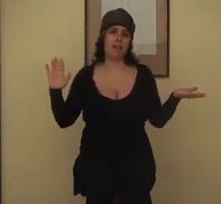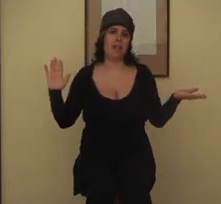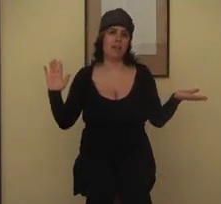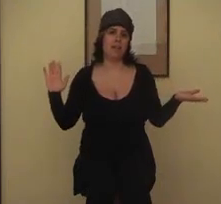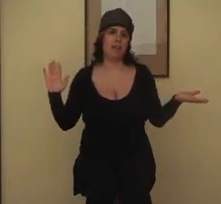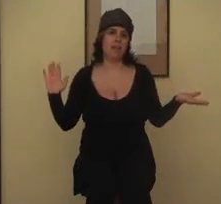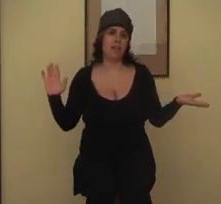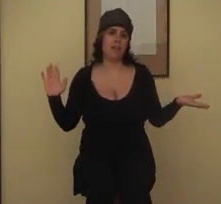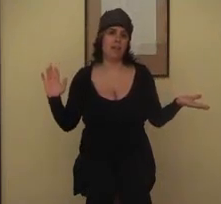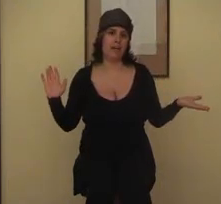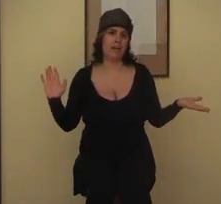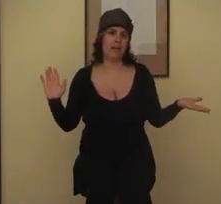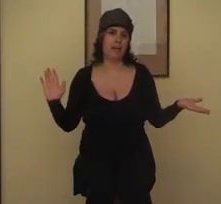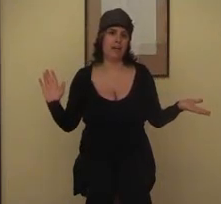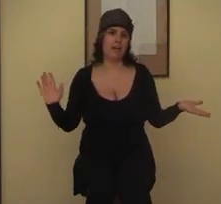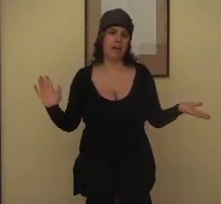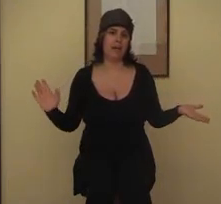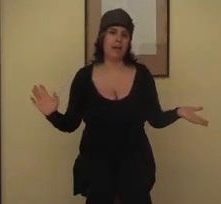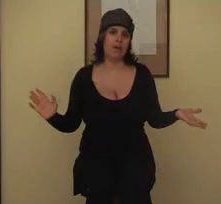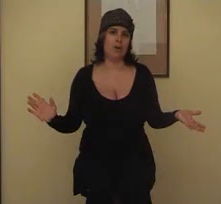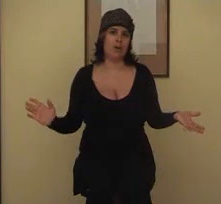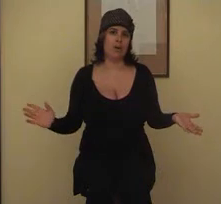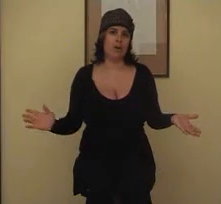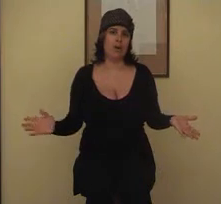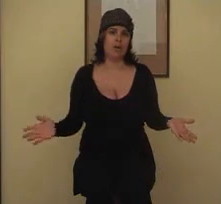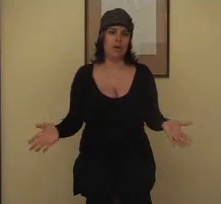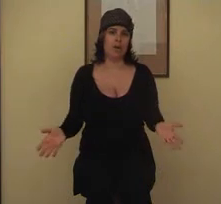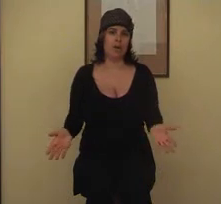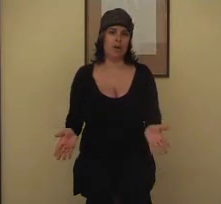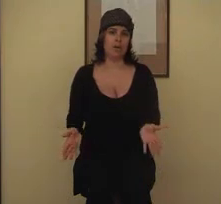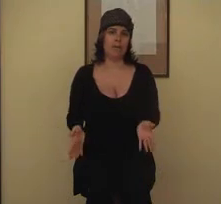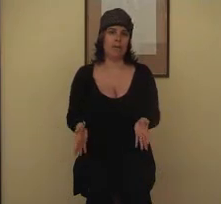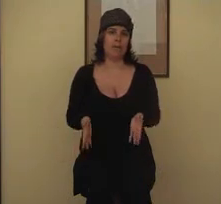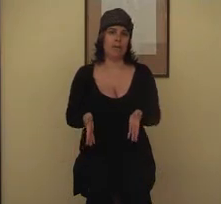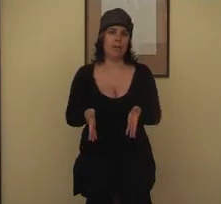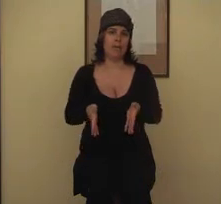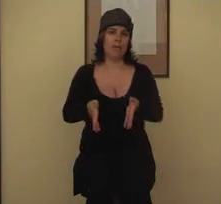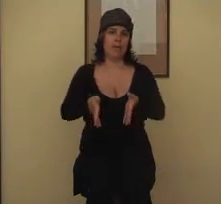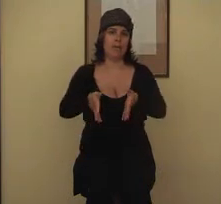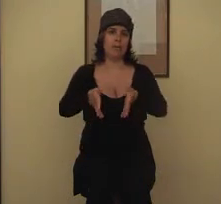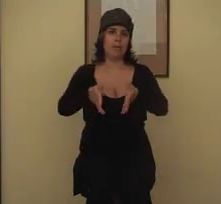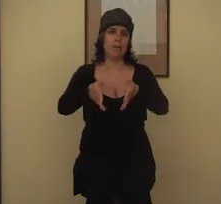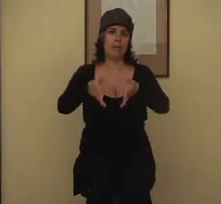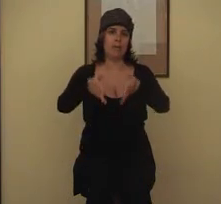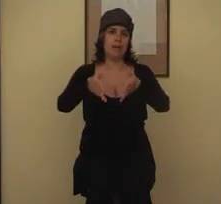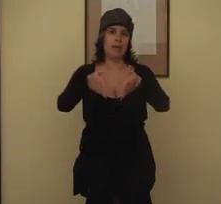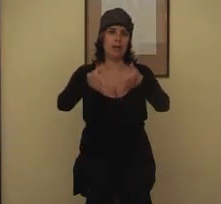del Dio divente nacque l'uomo, come Creta fu plasmato,